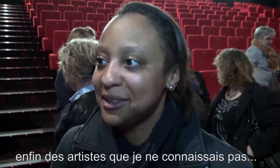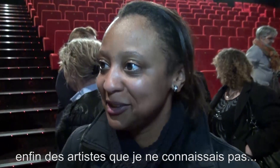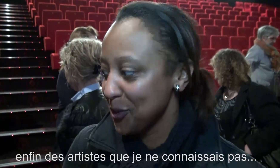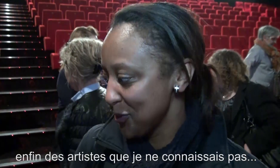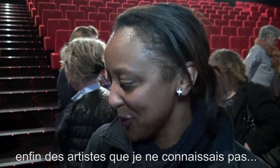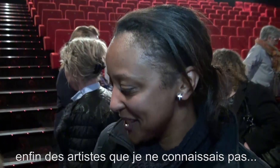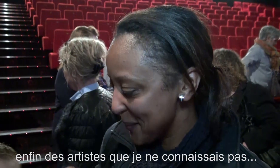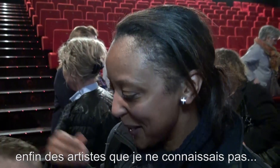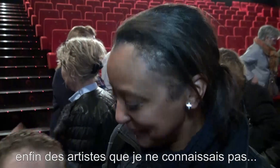artistes que je ne connaissais pas.